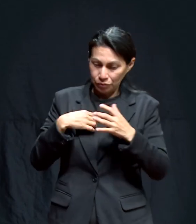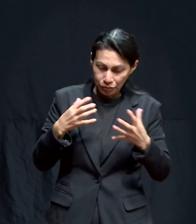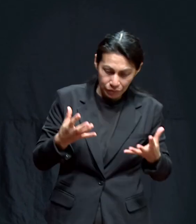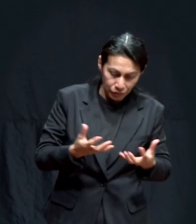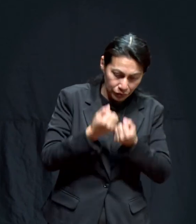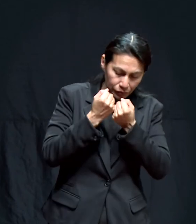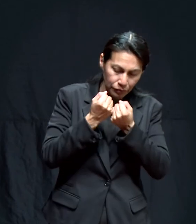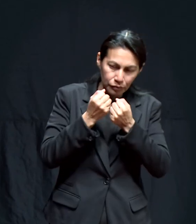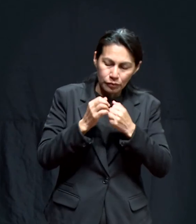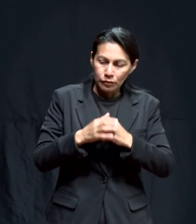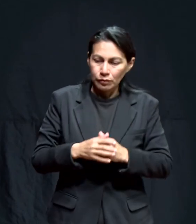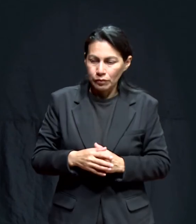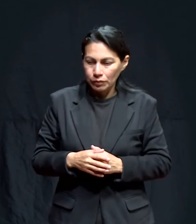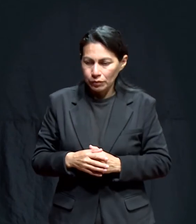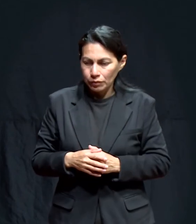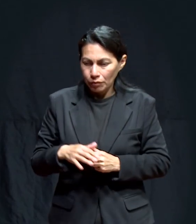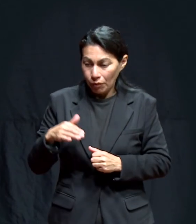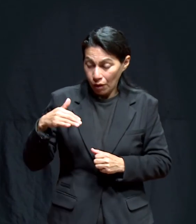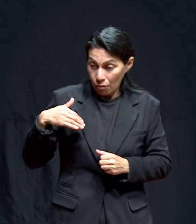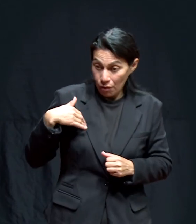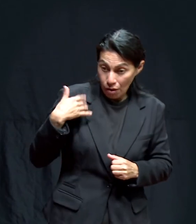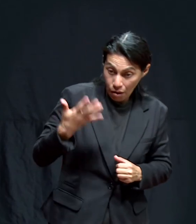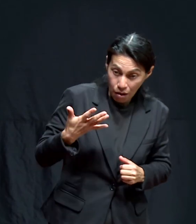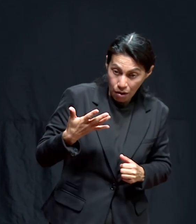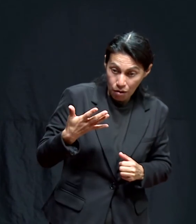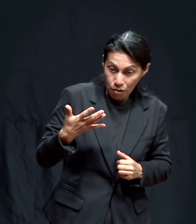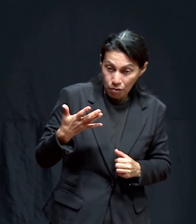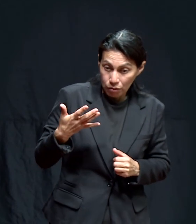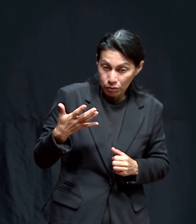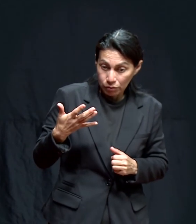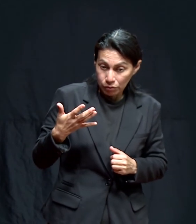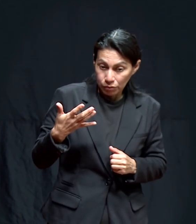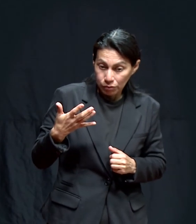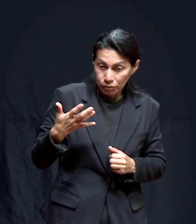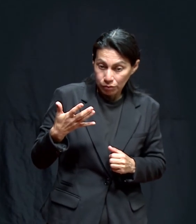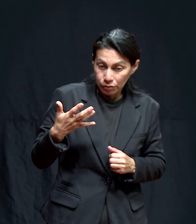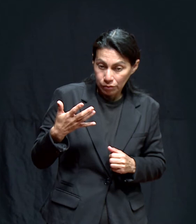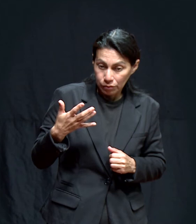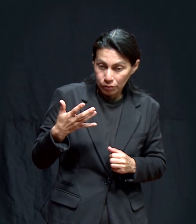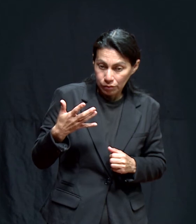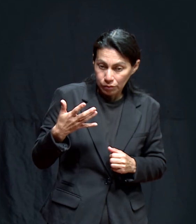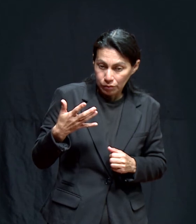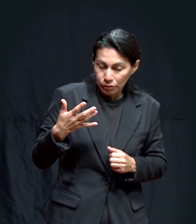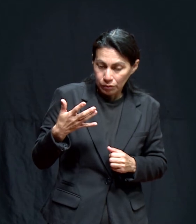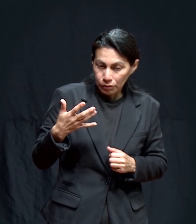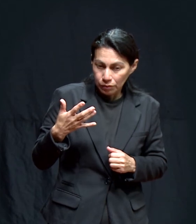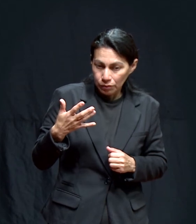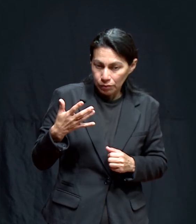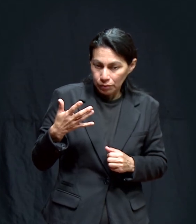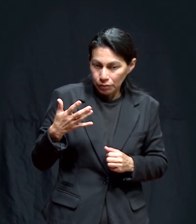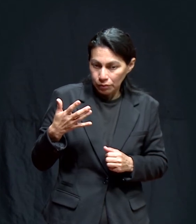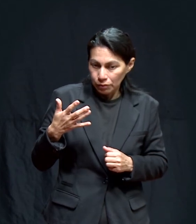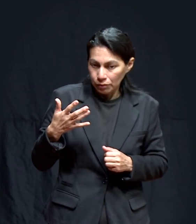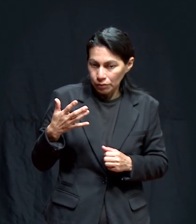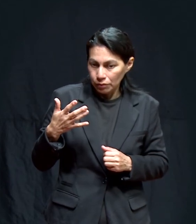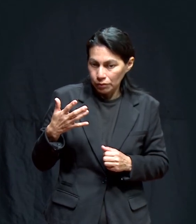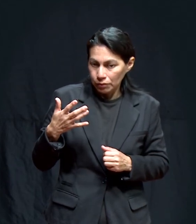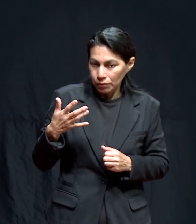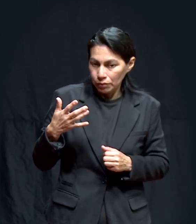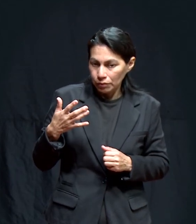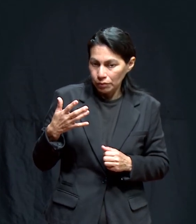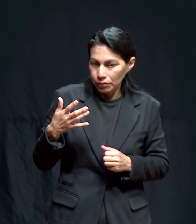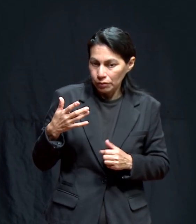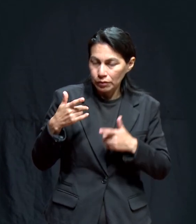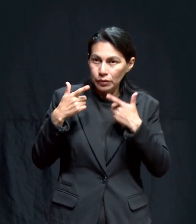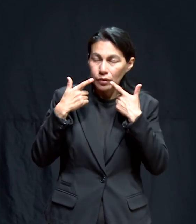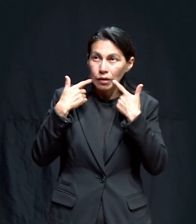para que ese milagro se convierta en una señal de la bendición